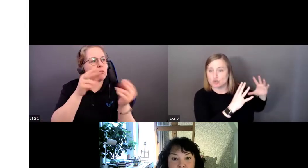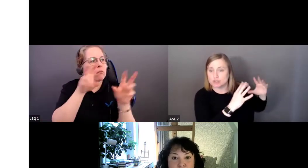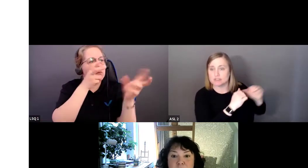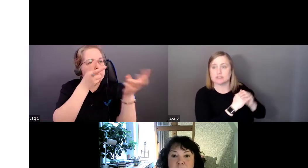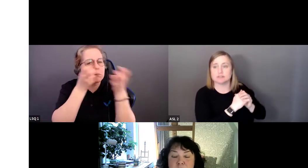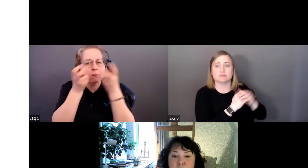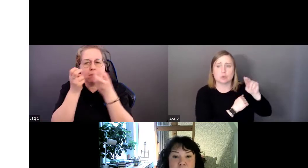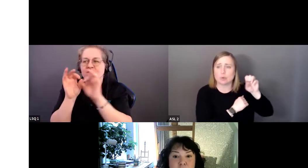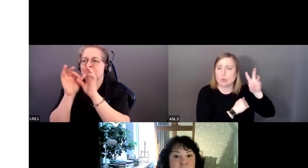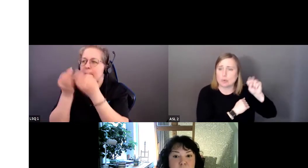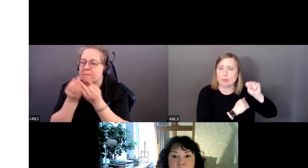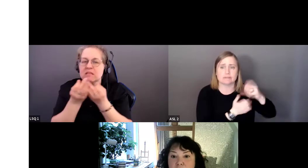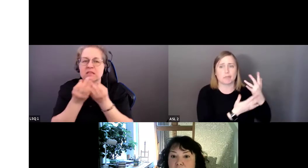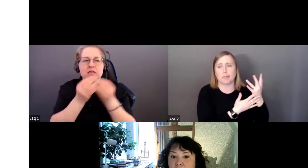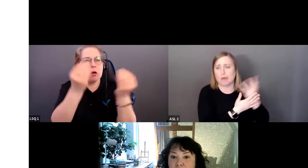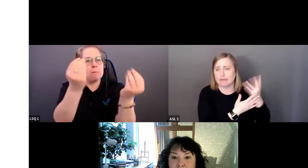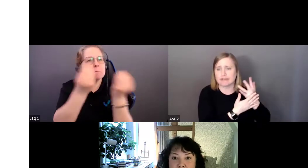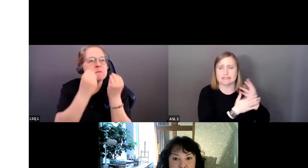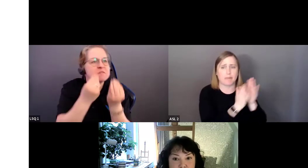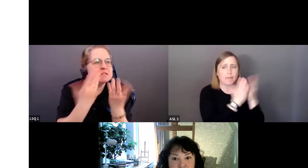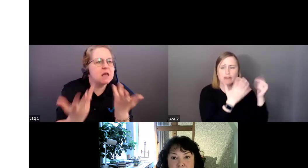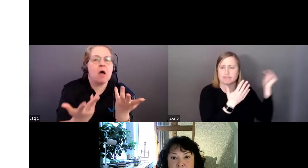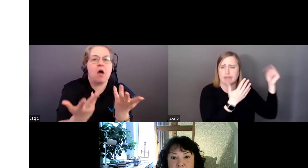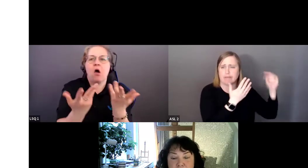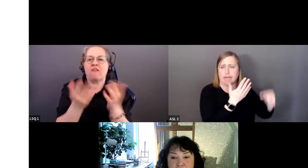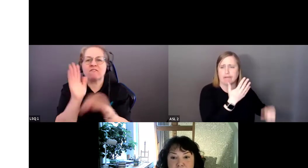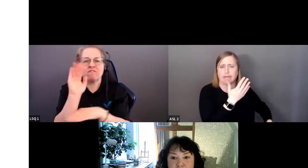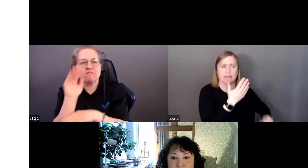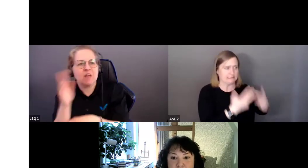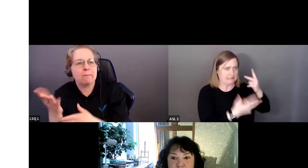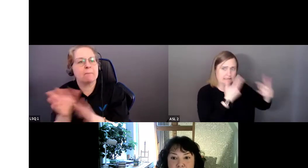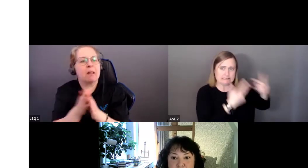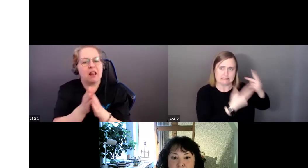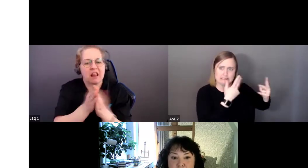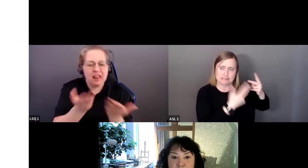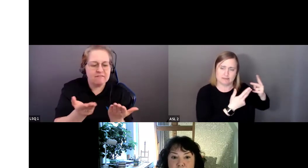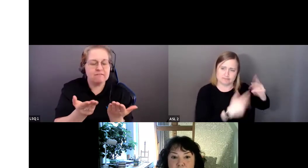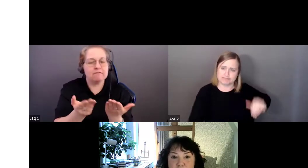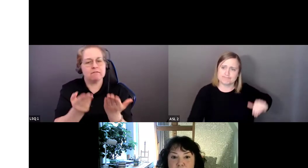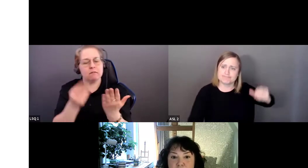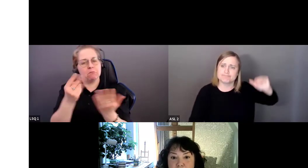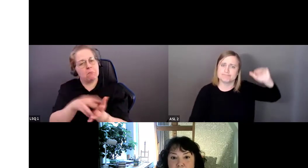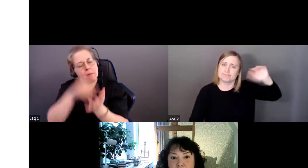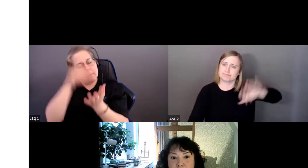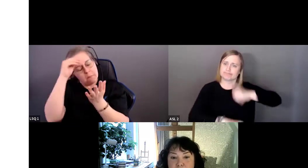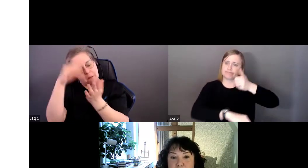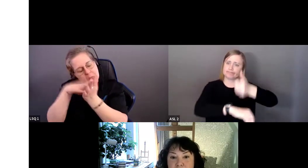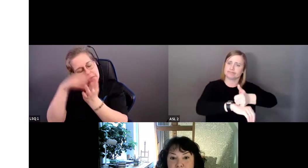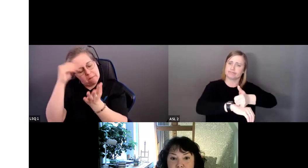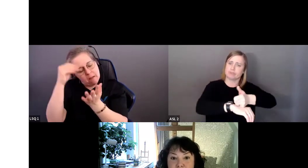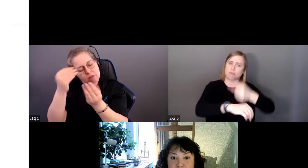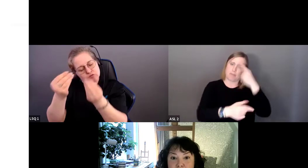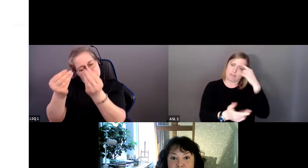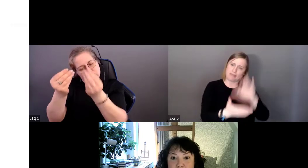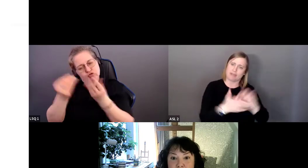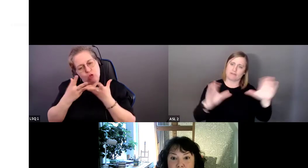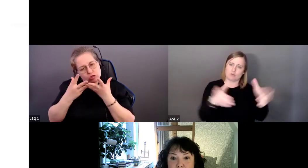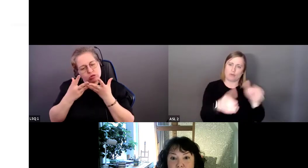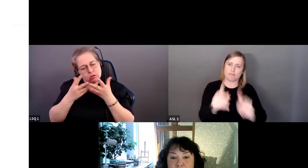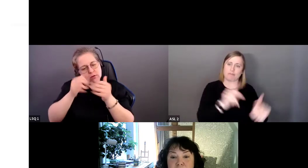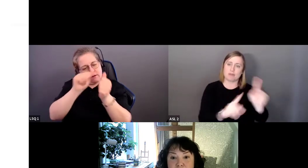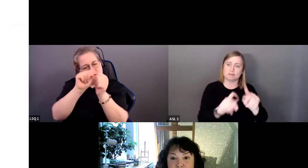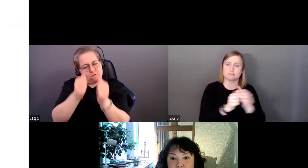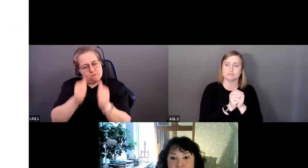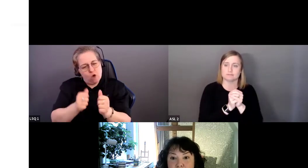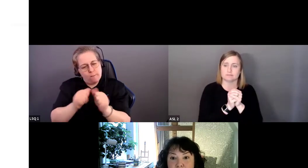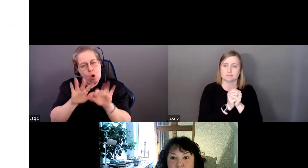famille, de nos enseignants, des films, des livres et ainsi de suite. Il façonne notre compréhension de